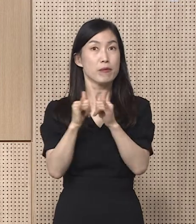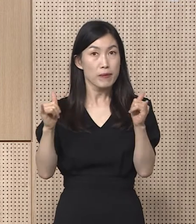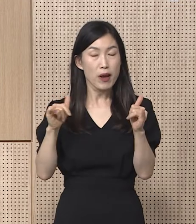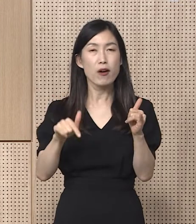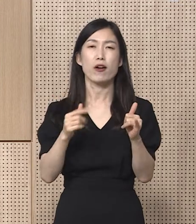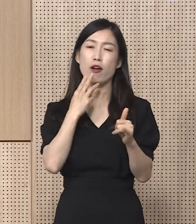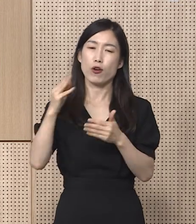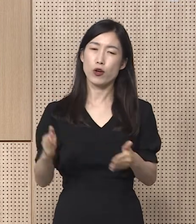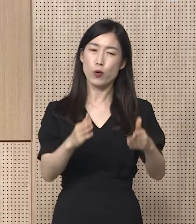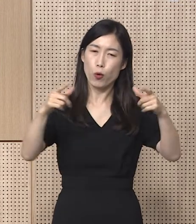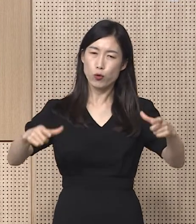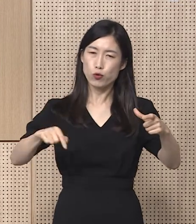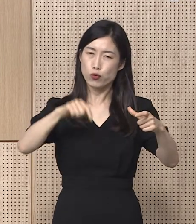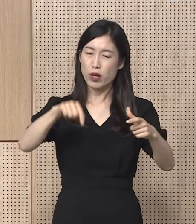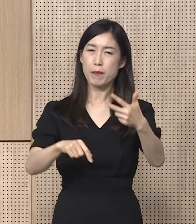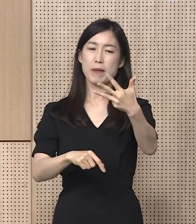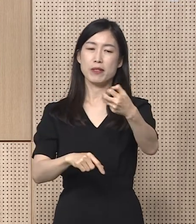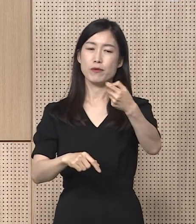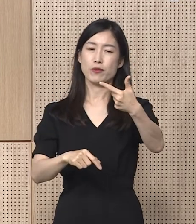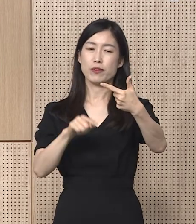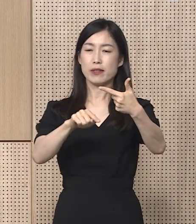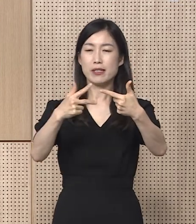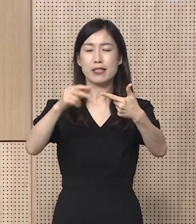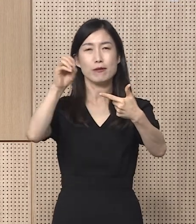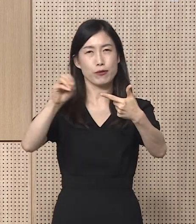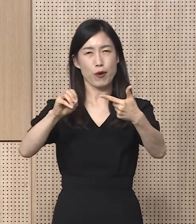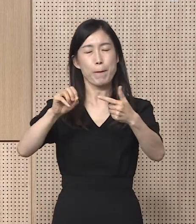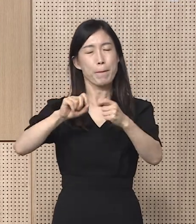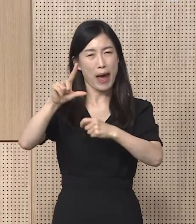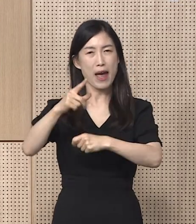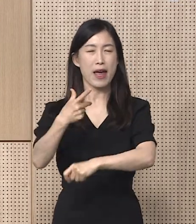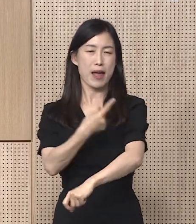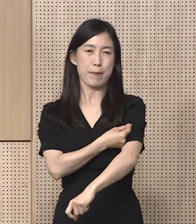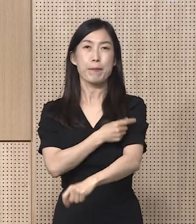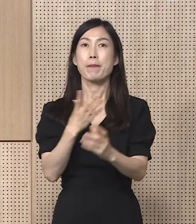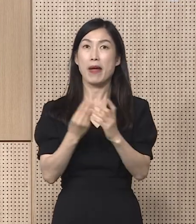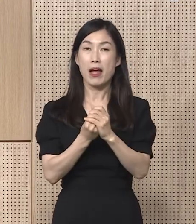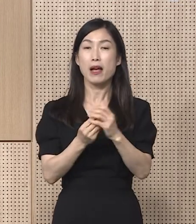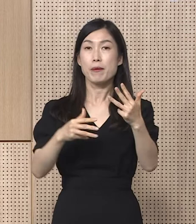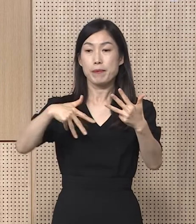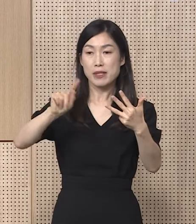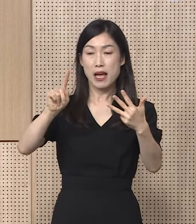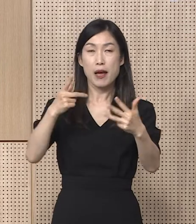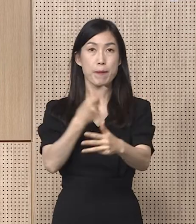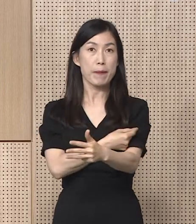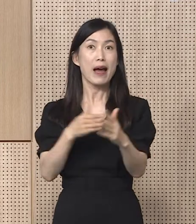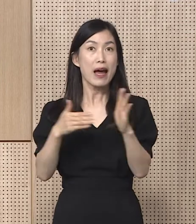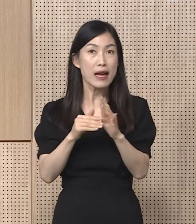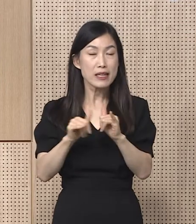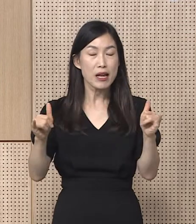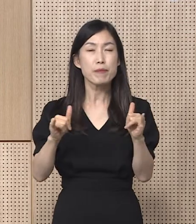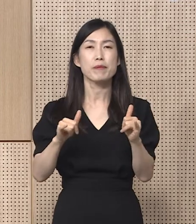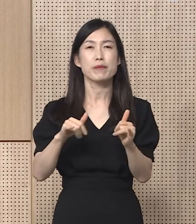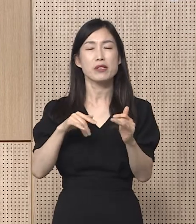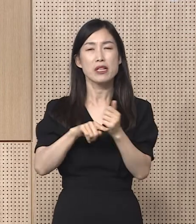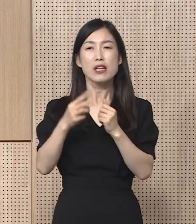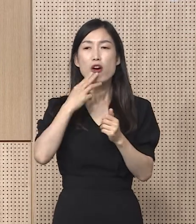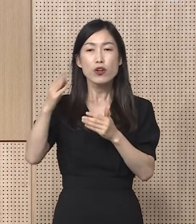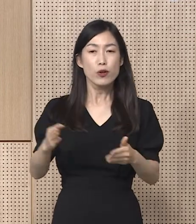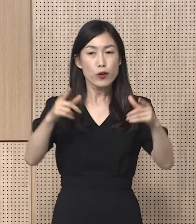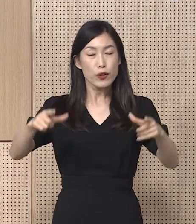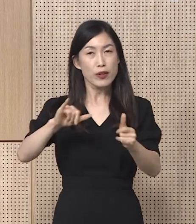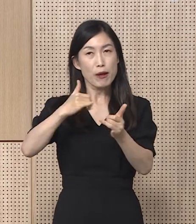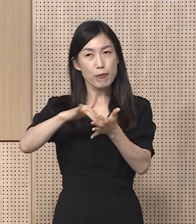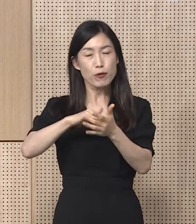경기도 인구 대비 86.7%에 해당합니다. 3차 접종자는 860만 831명으로 경기도